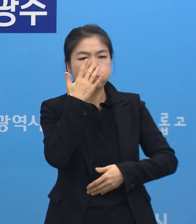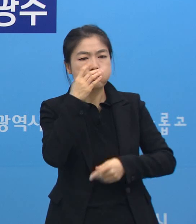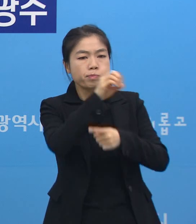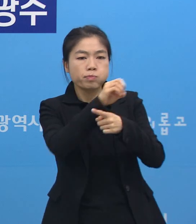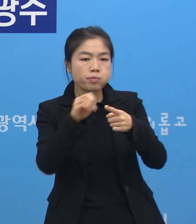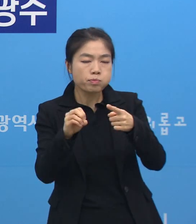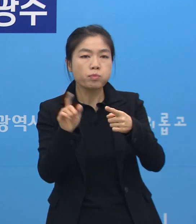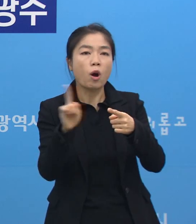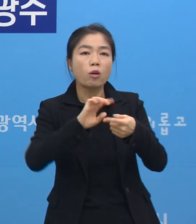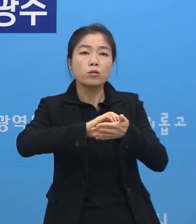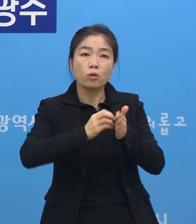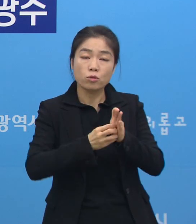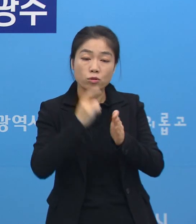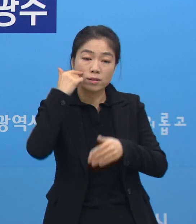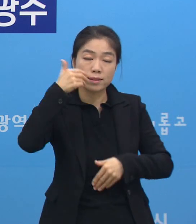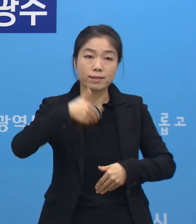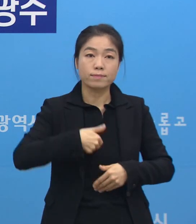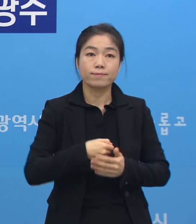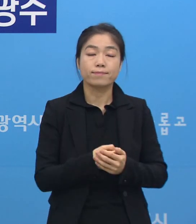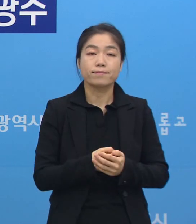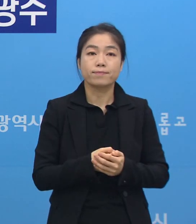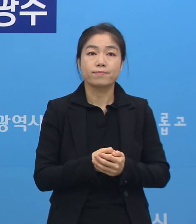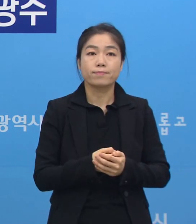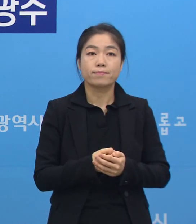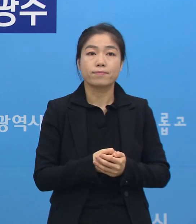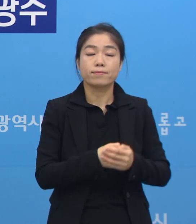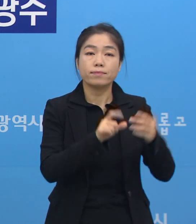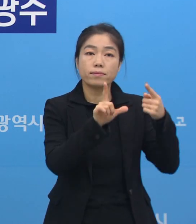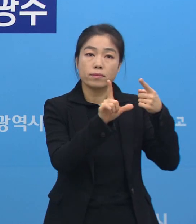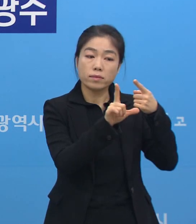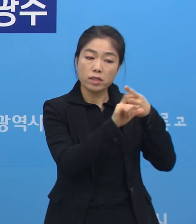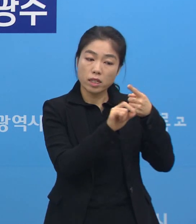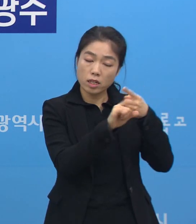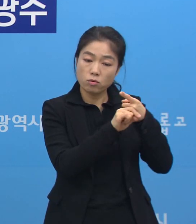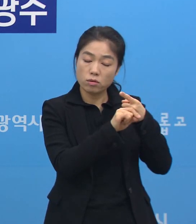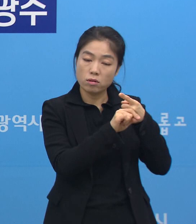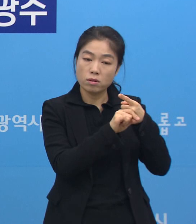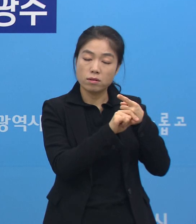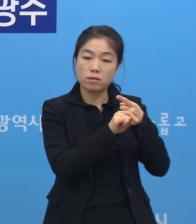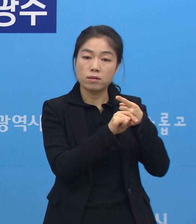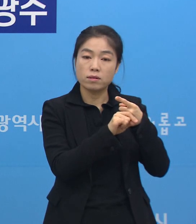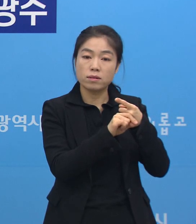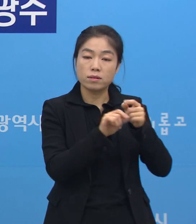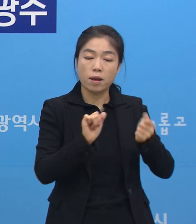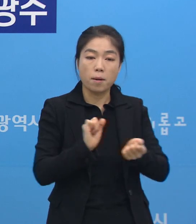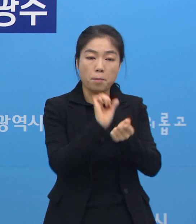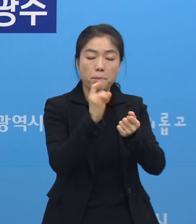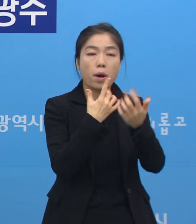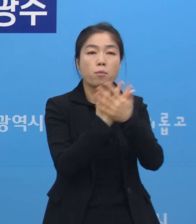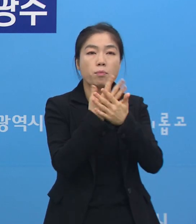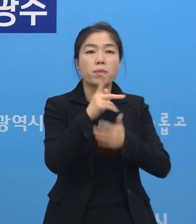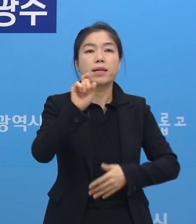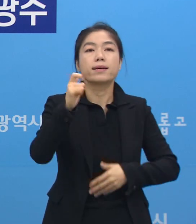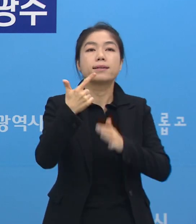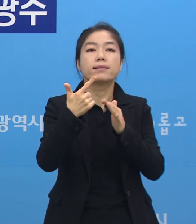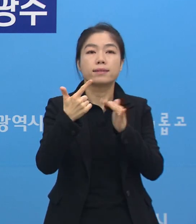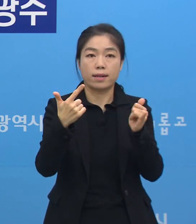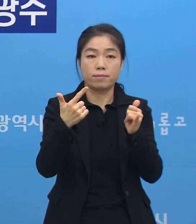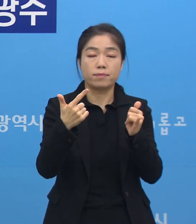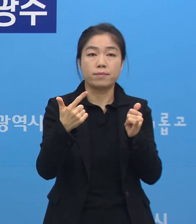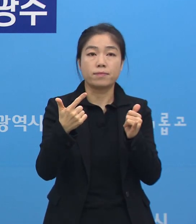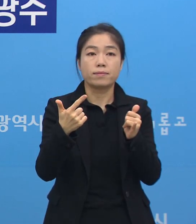어느 정도인지를 질문 주셨습니다. 지금 1월에서는 저희가 감염원 불명이 16건으로